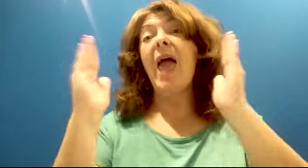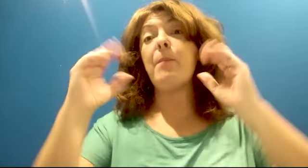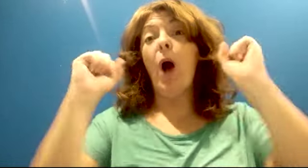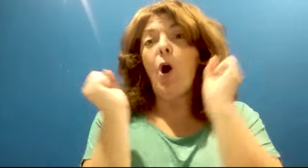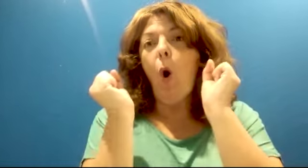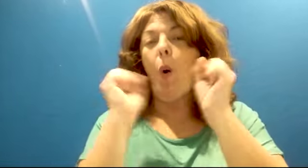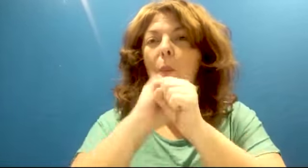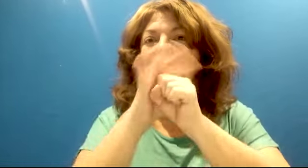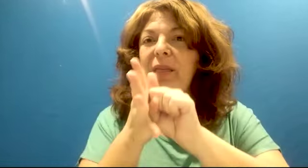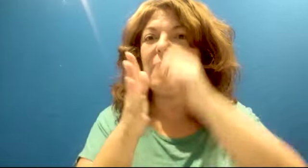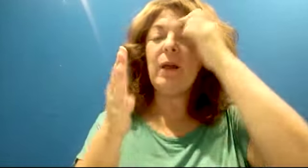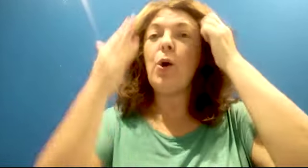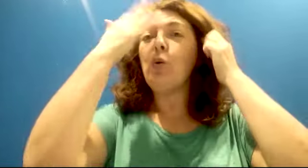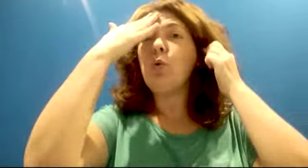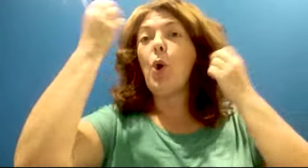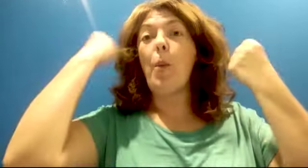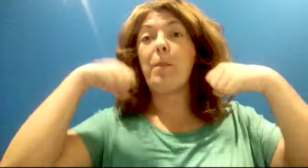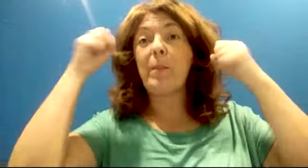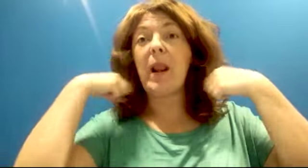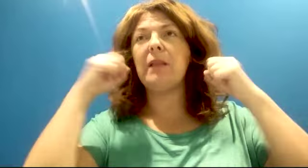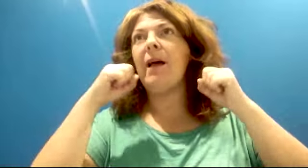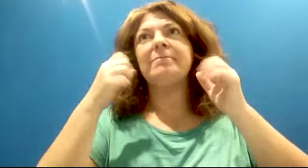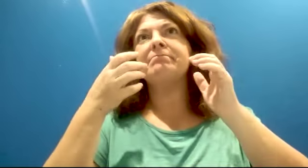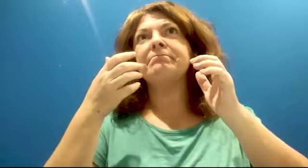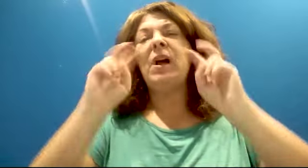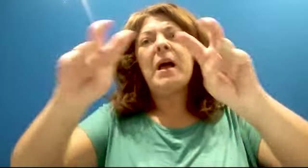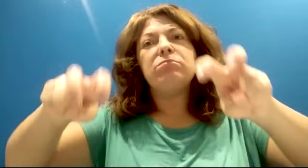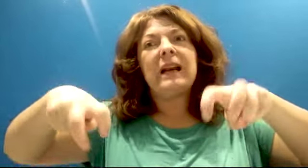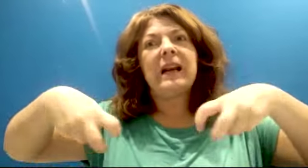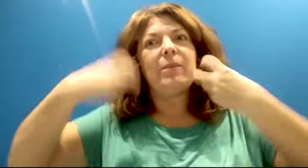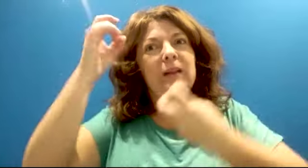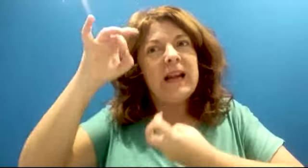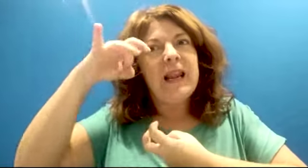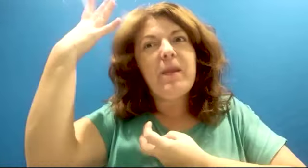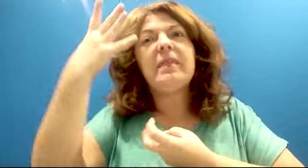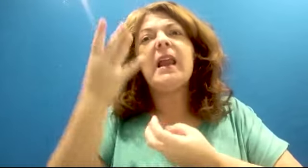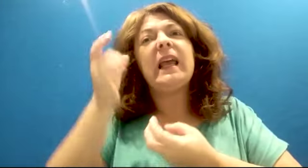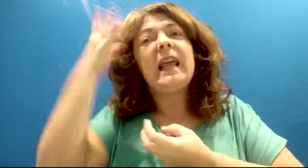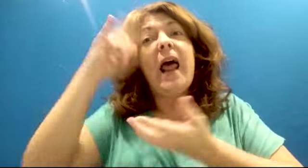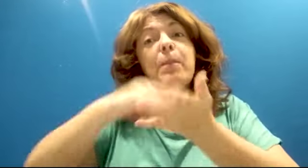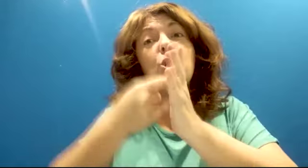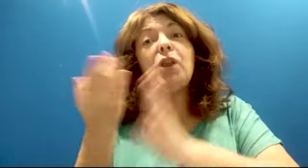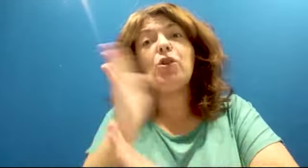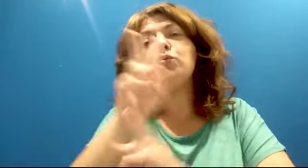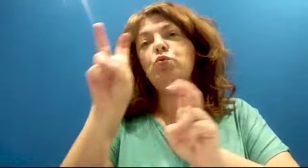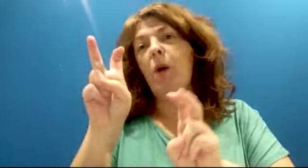los tutores, sobre todo el tutor de práctica, se ha tenido que reinventar y crear proyectos nuevos y, entre ellos, es invitar